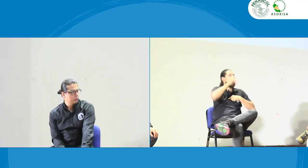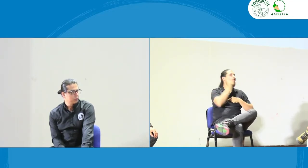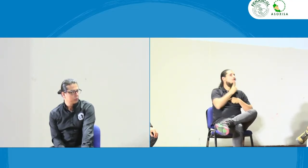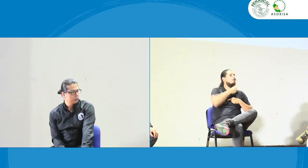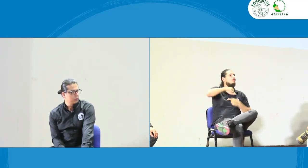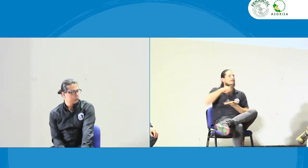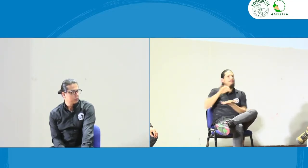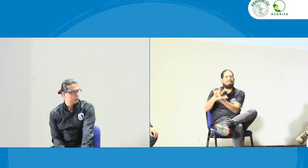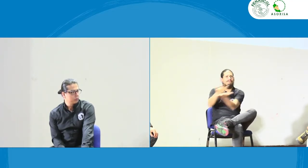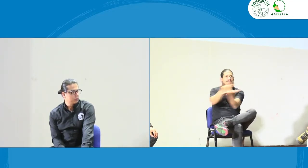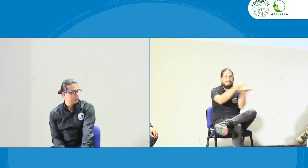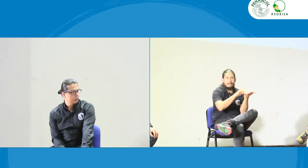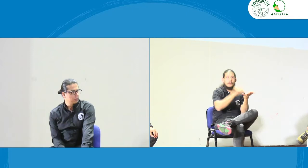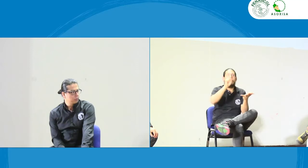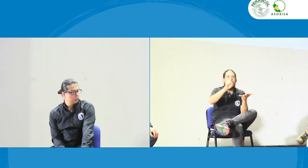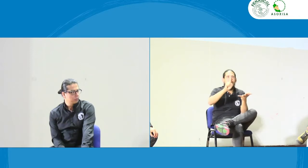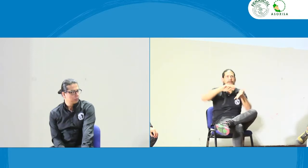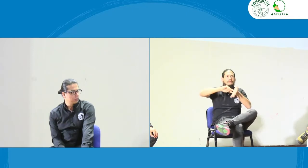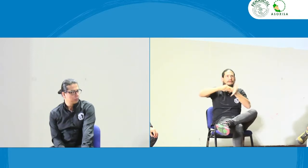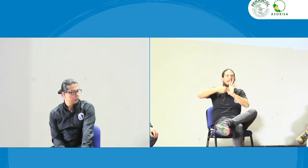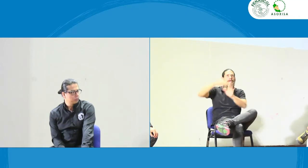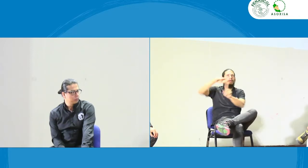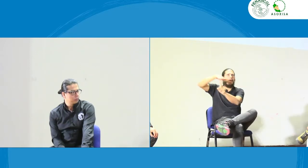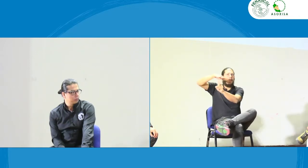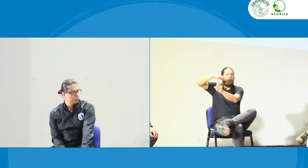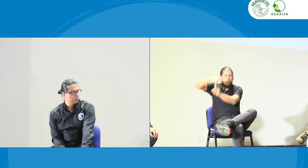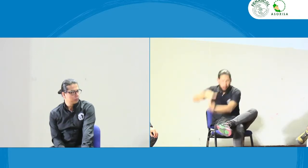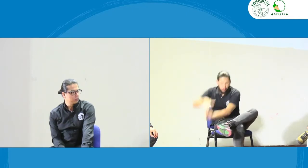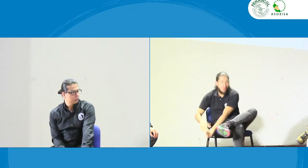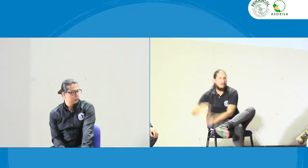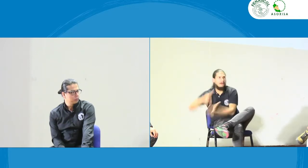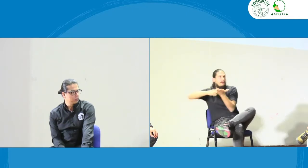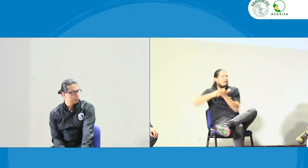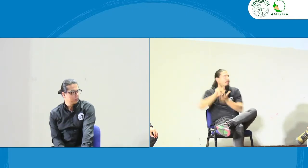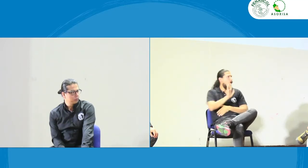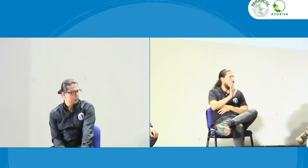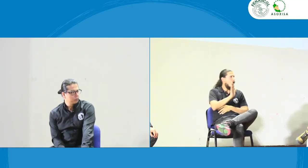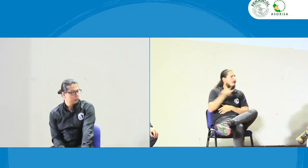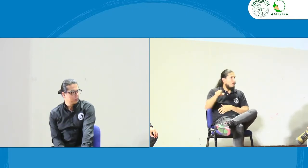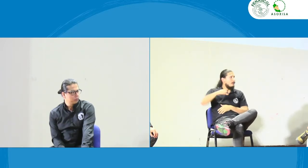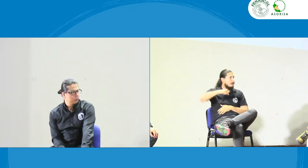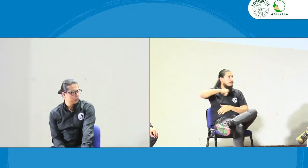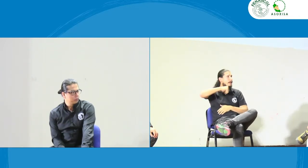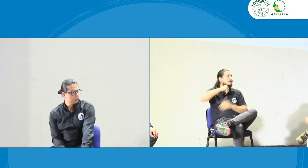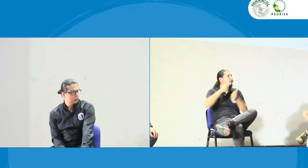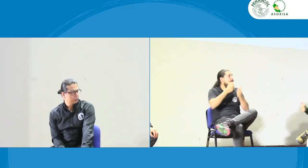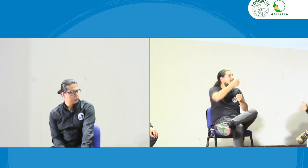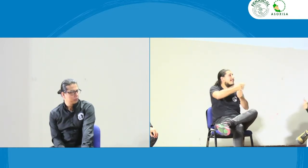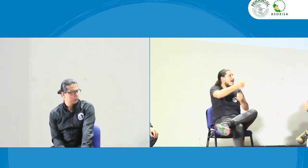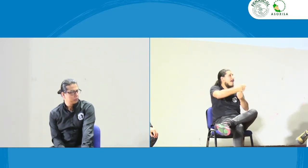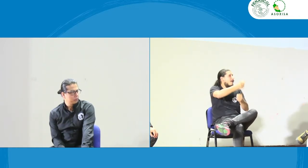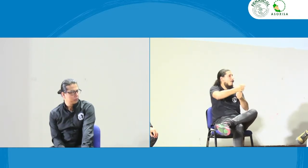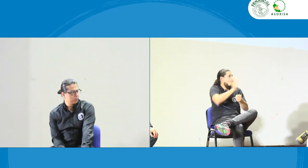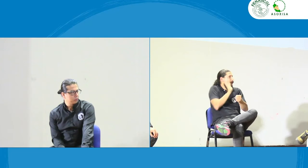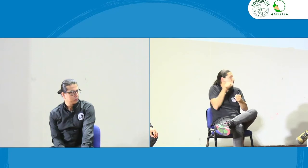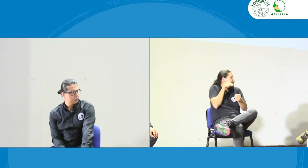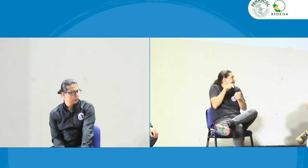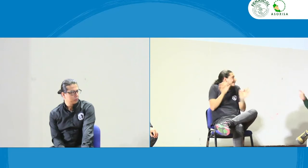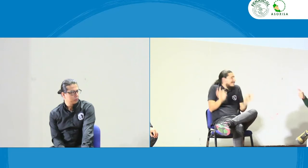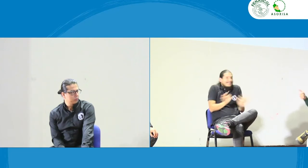es acorde que el intérprete esté allí la incidencia la deben hacer las personas sordas no estoy diciendo que el intérprete no lo pueda hacer no